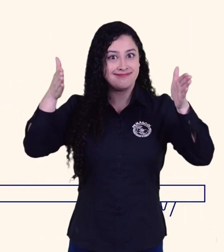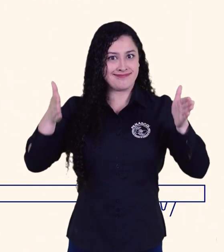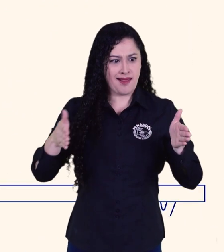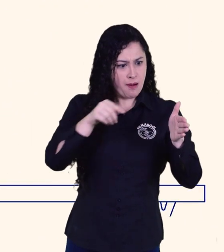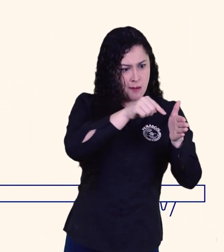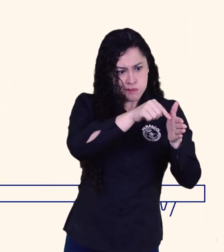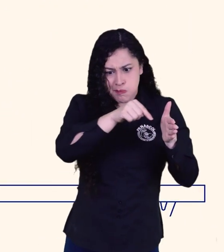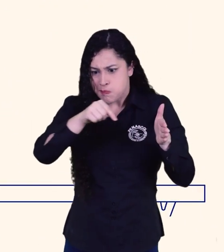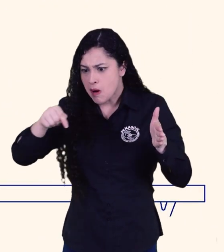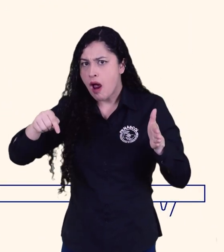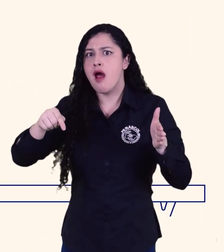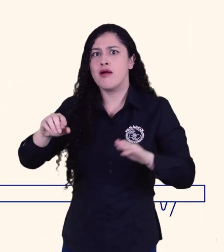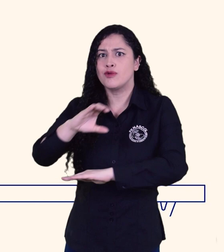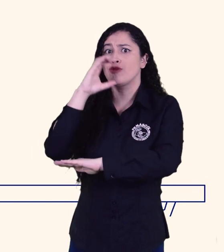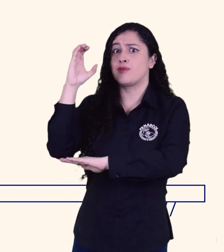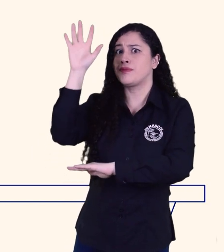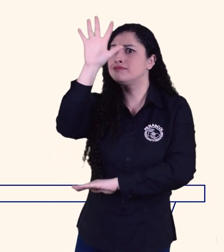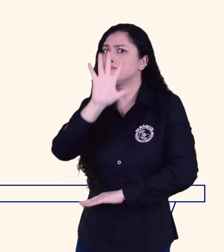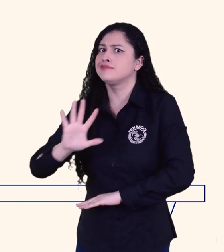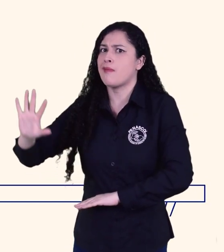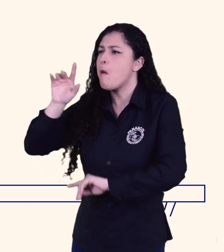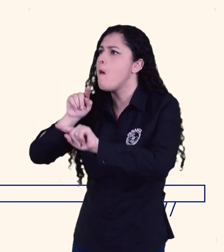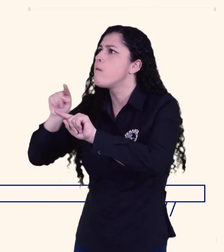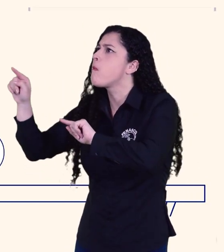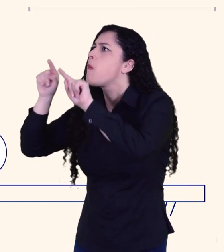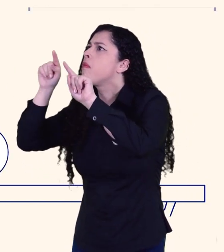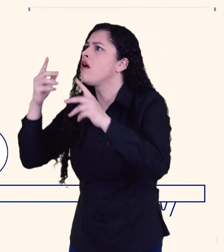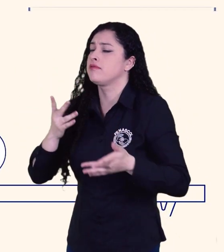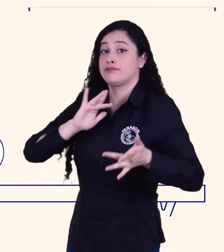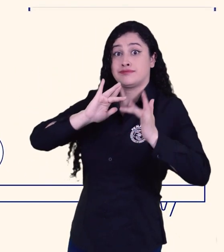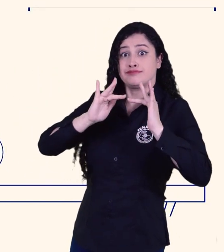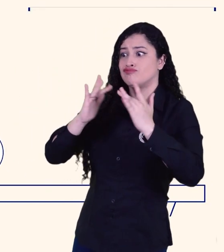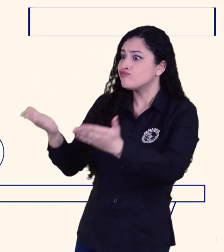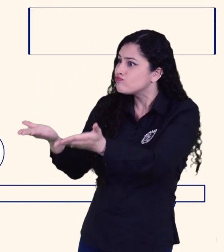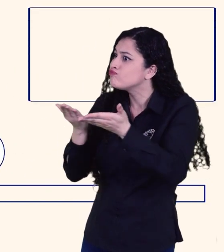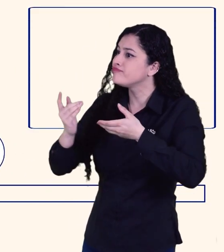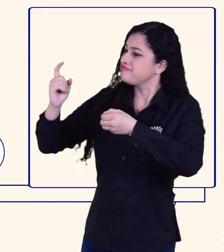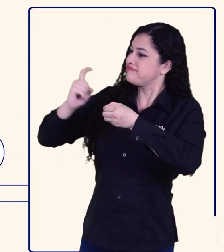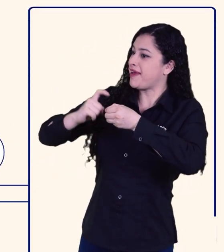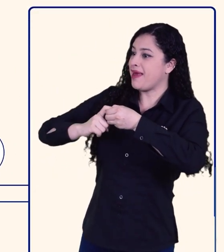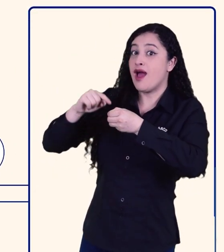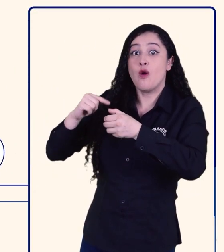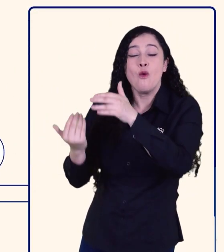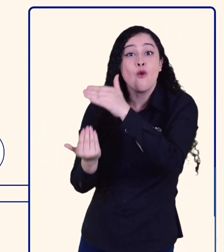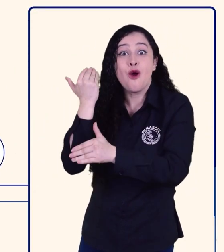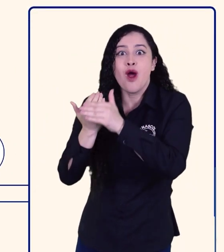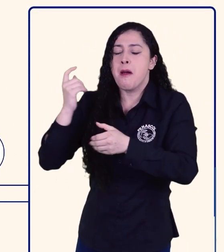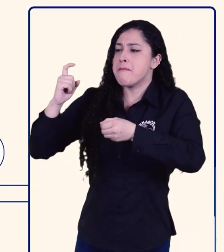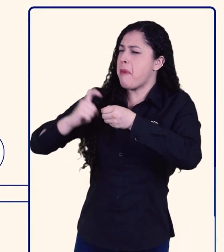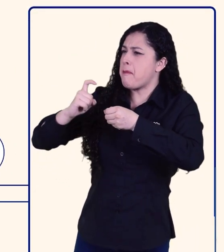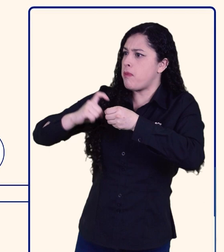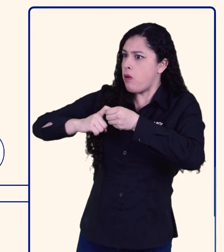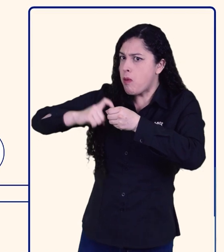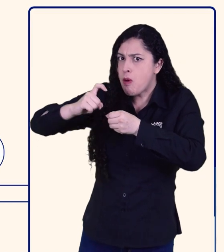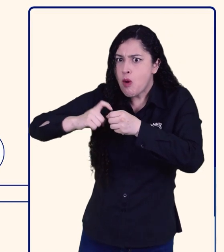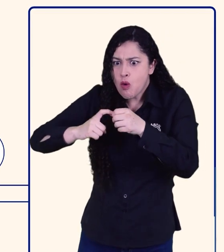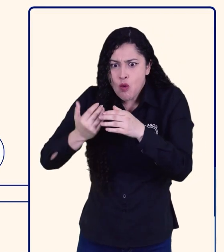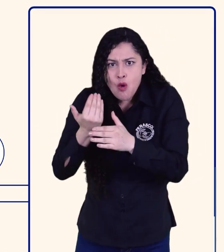Durante este periodo de tiempo, el Centro de Relevo contó con nuevos usuarios registrados de toda Colombia.